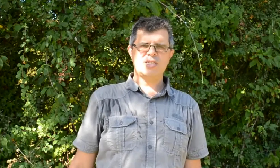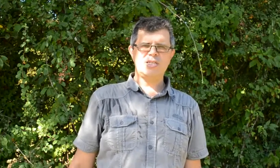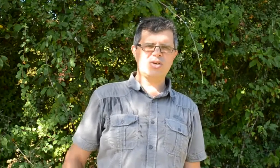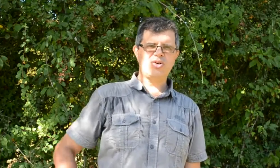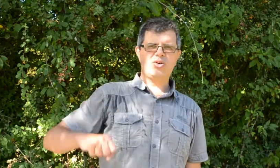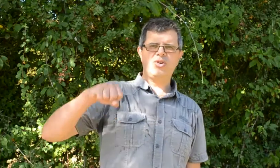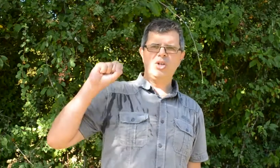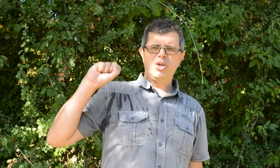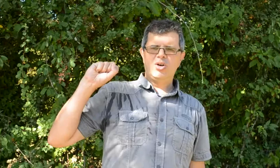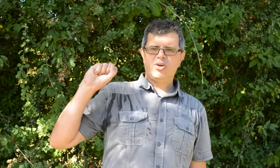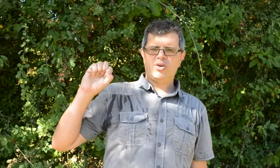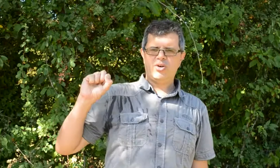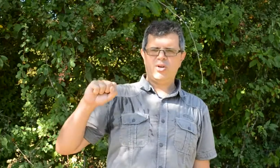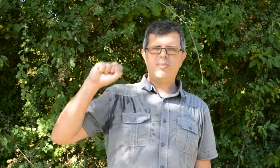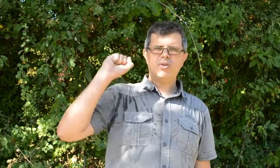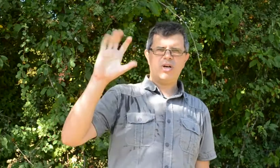c'est à dire que la main droite